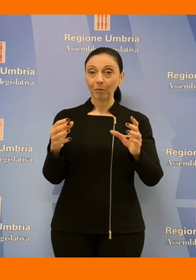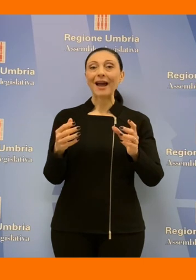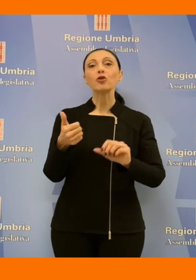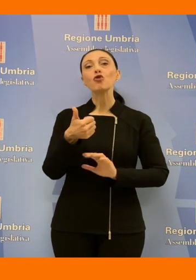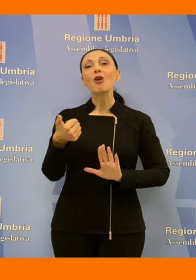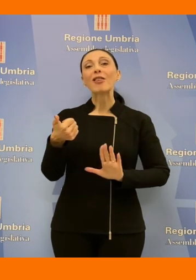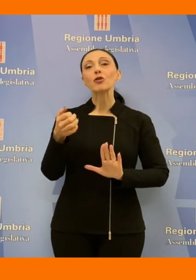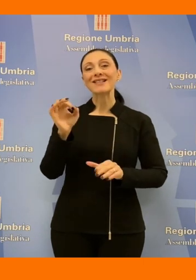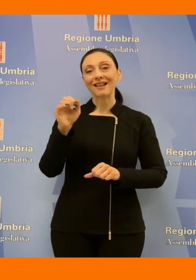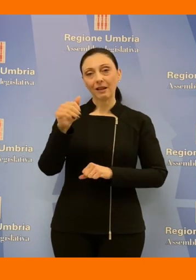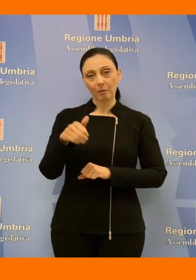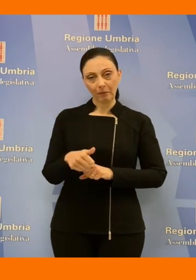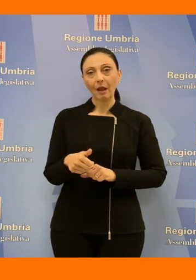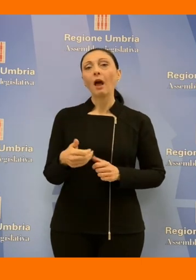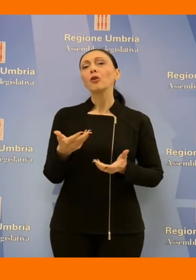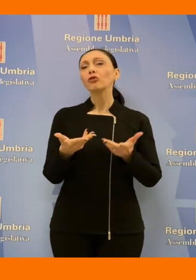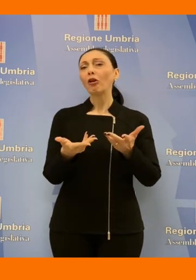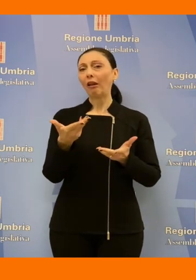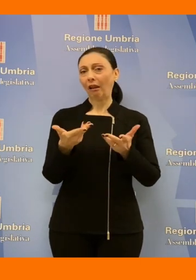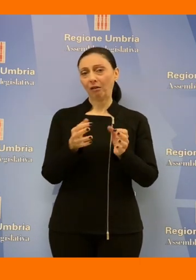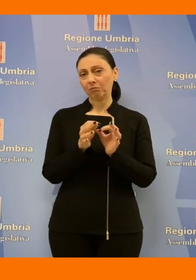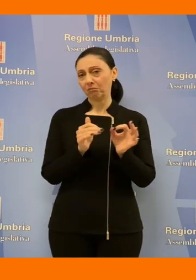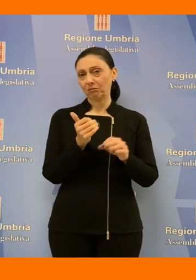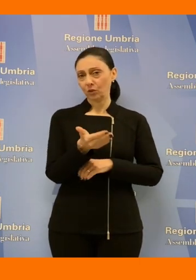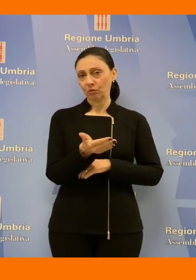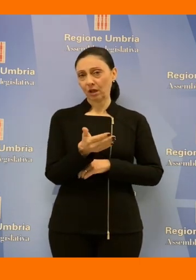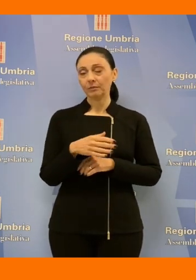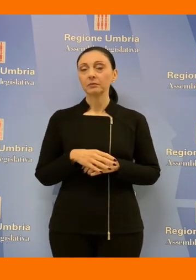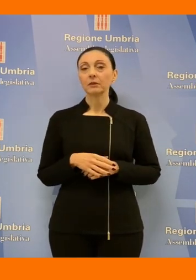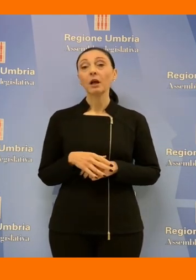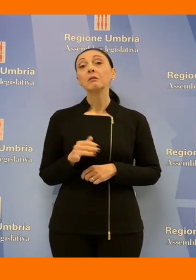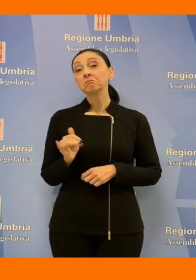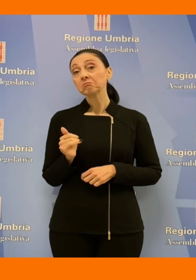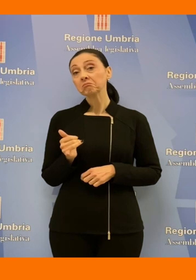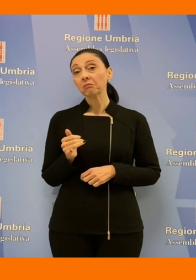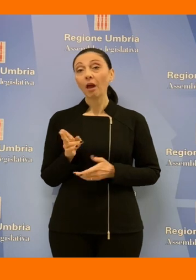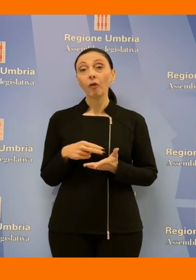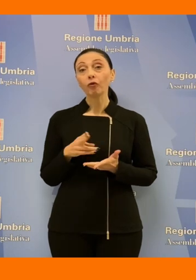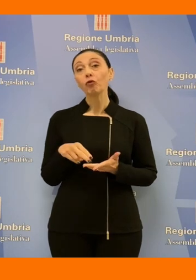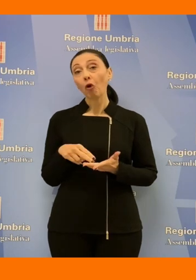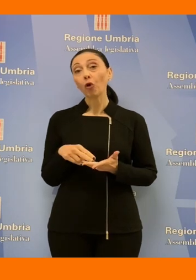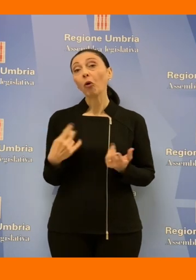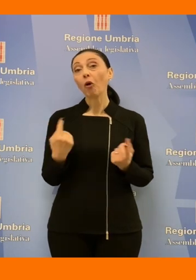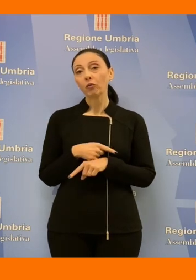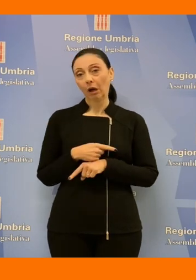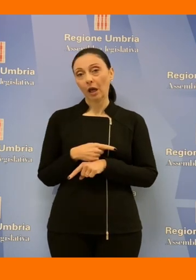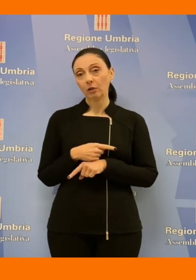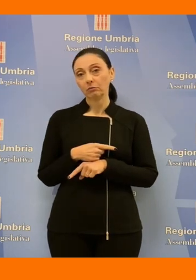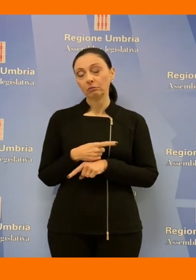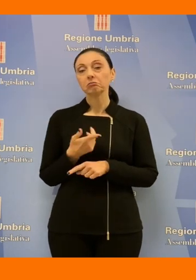tonnellate appare sovrastimato voto contrario perché è un piano di rifiuti che era